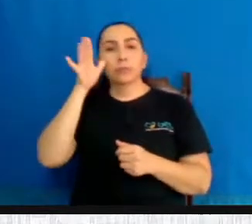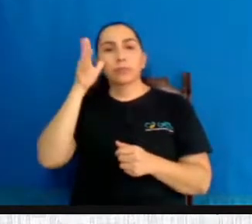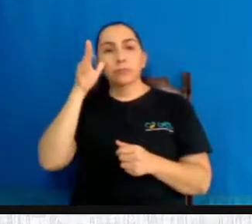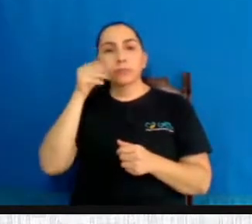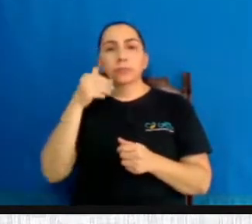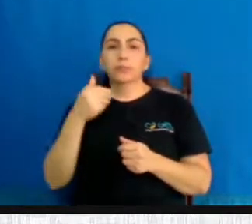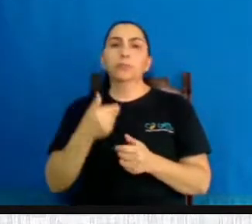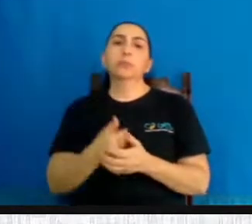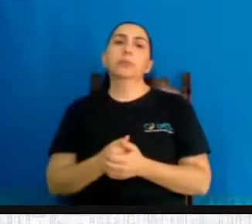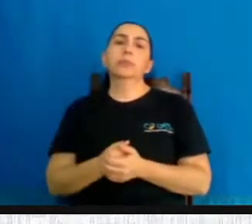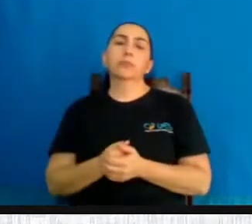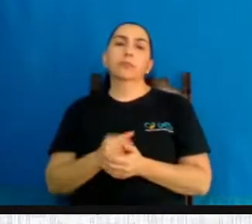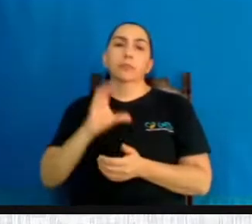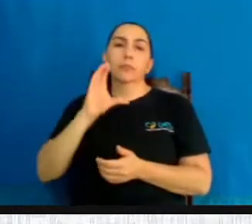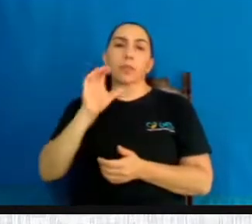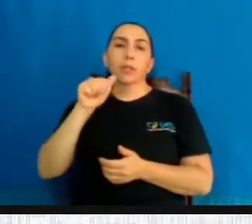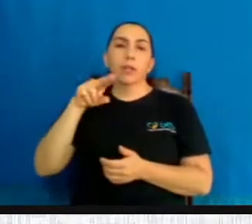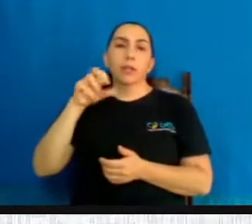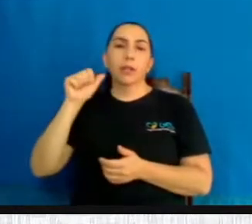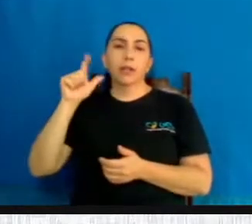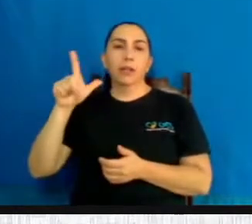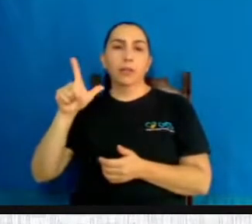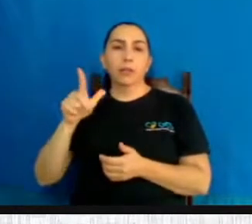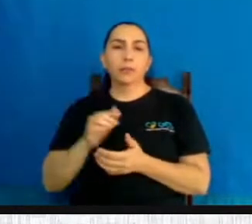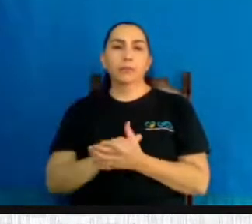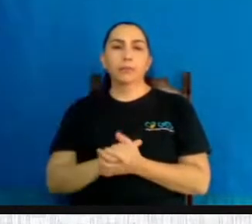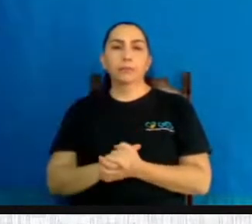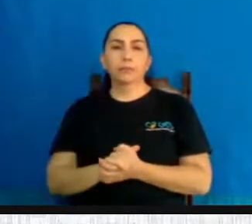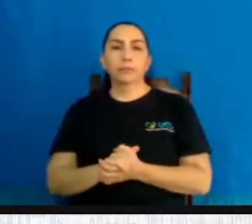canais, né, fique à vontade com a palavra, então.